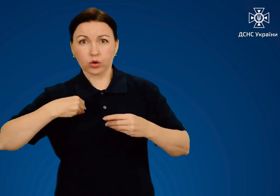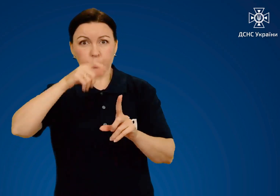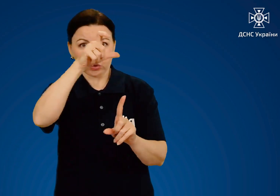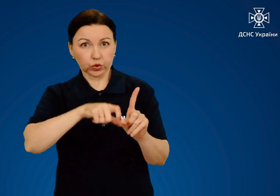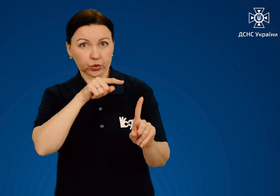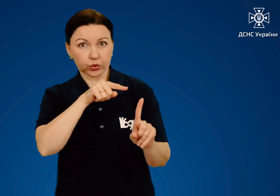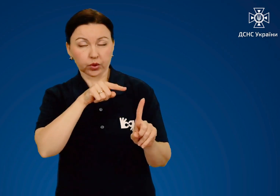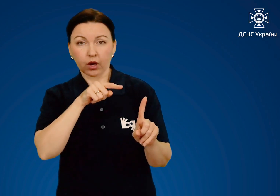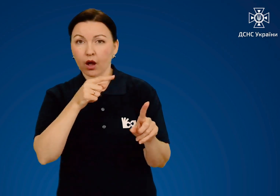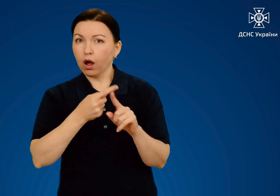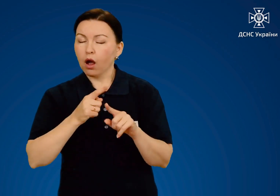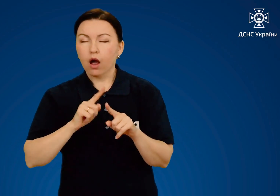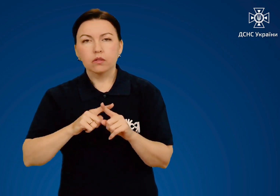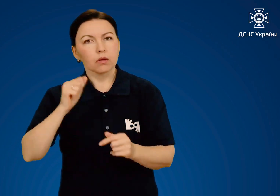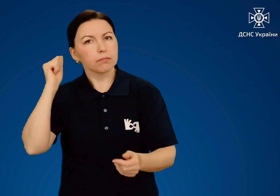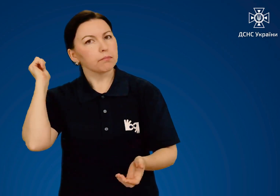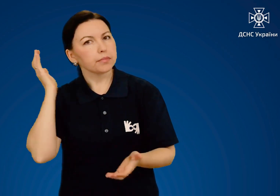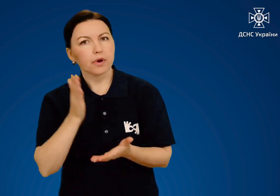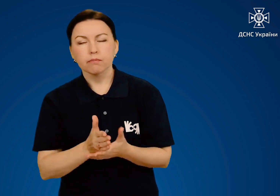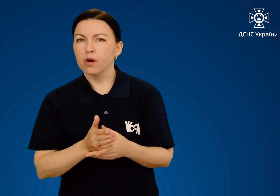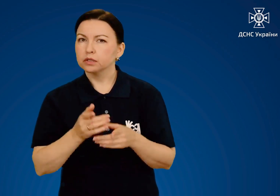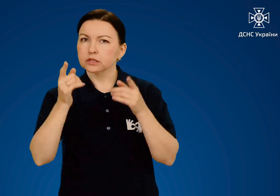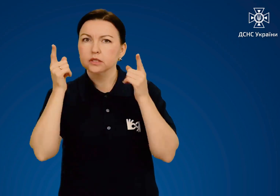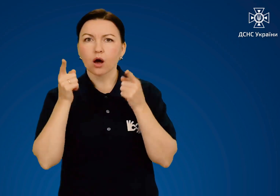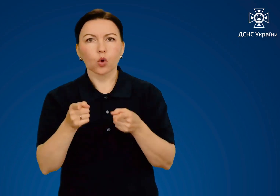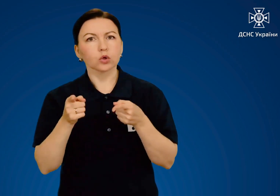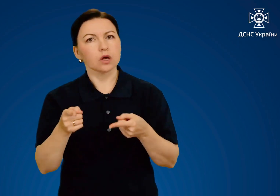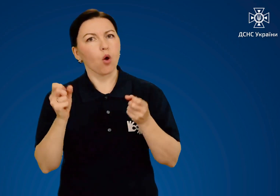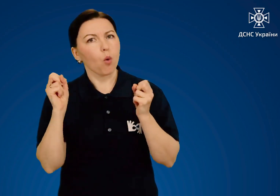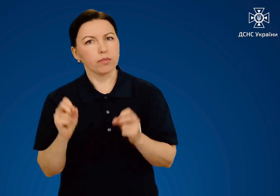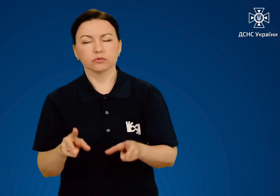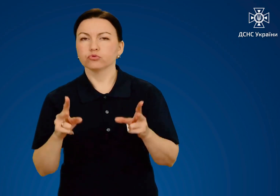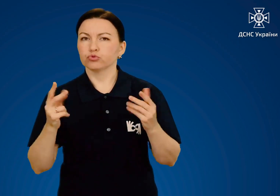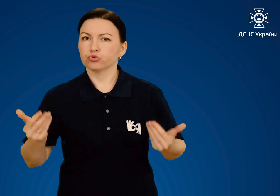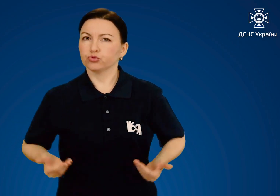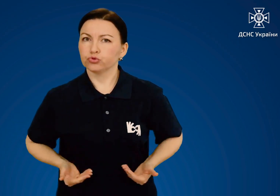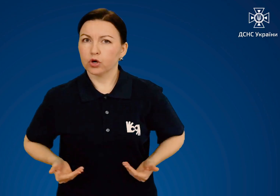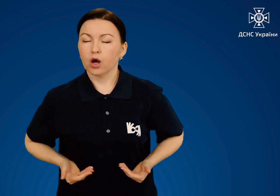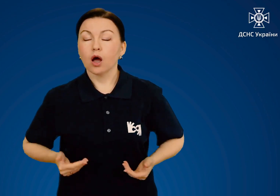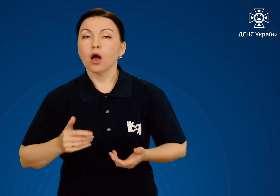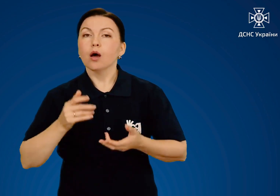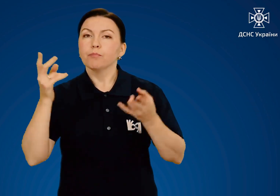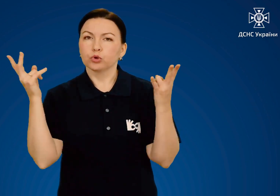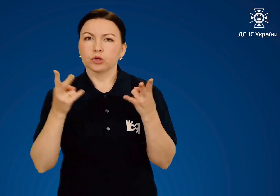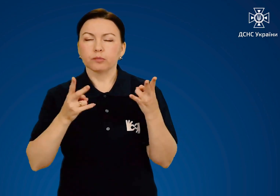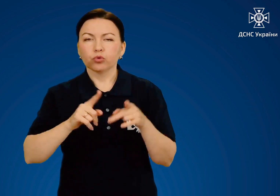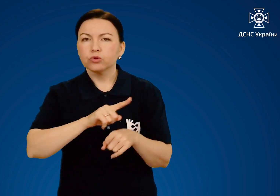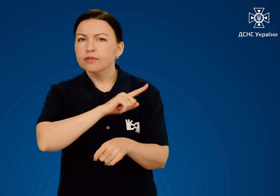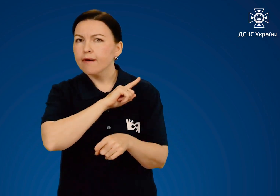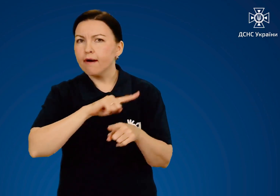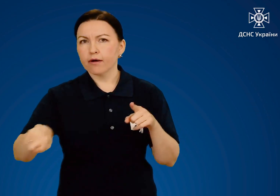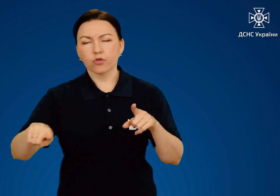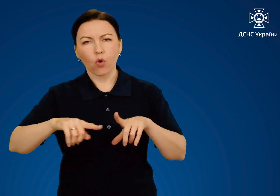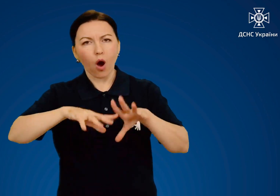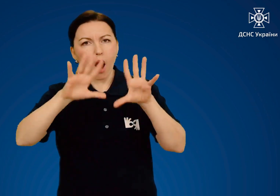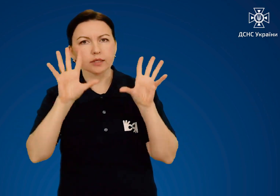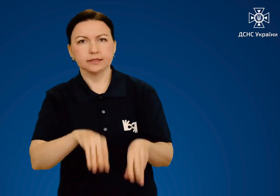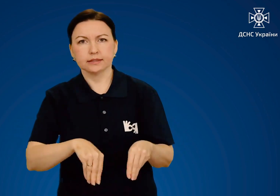одягненого на людину, є прямою загрозою його життю, а отже, потребує негайного гасіння.